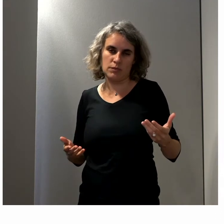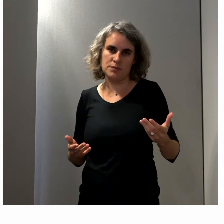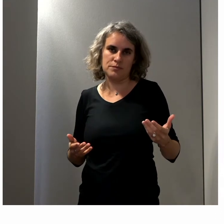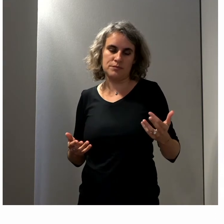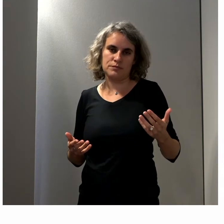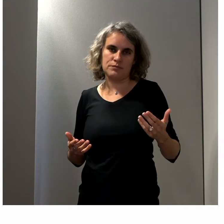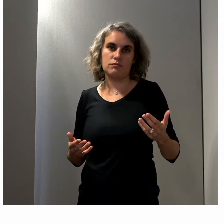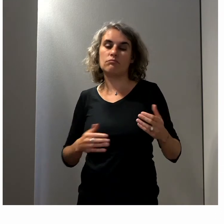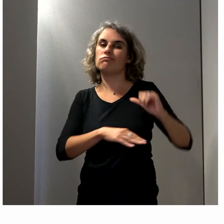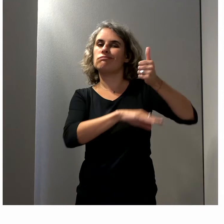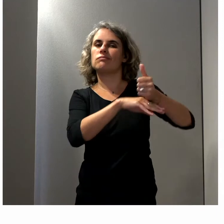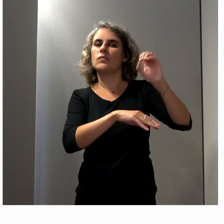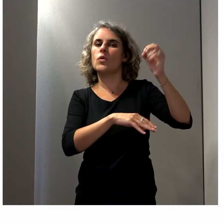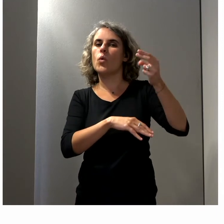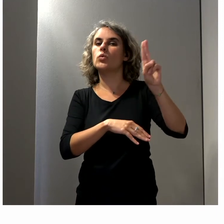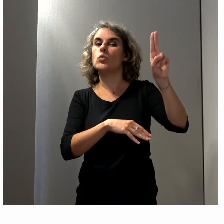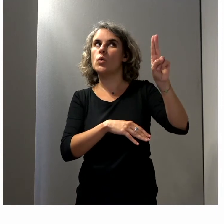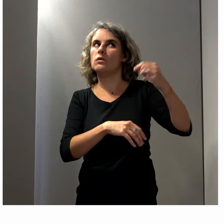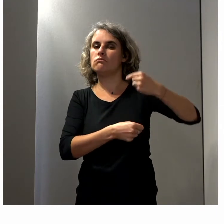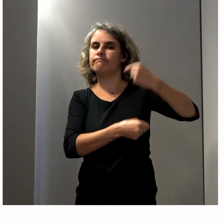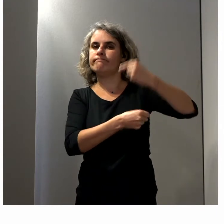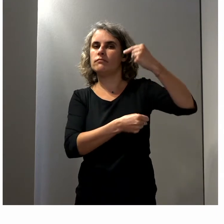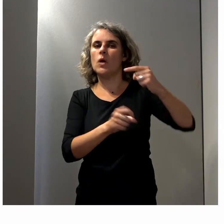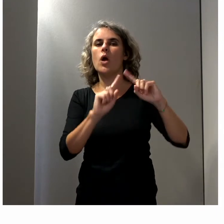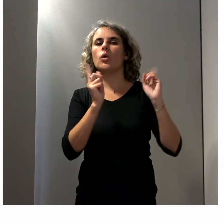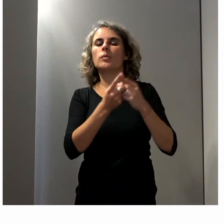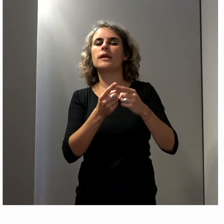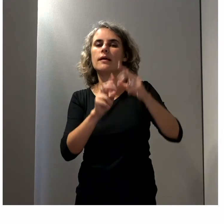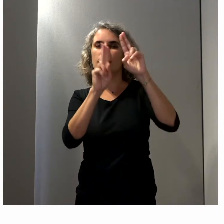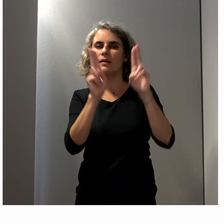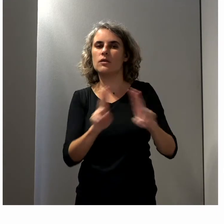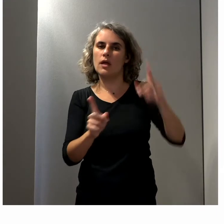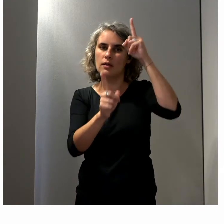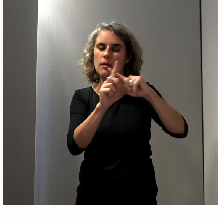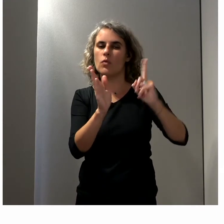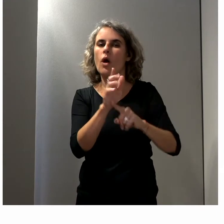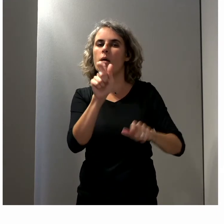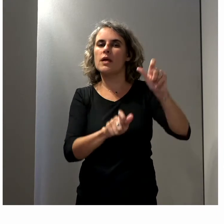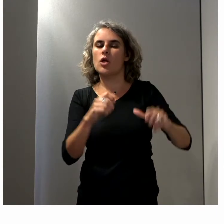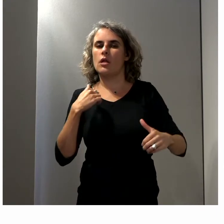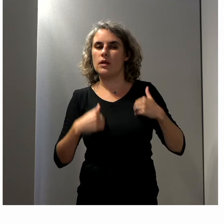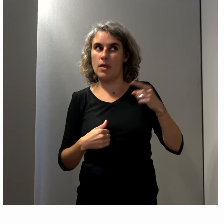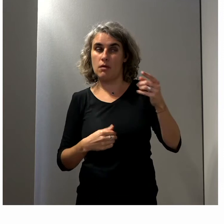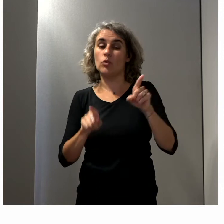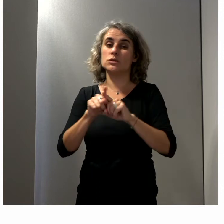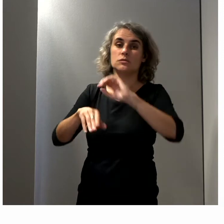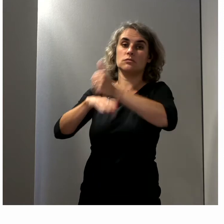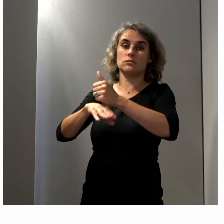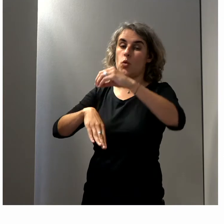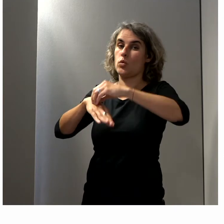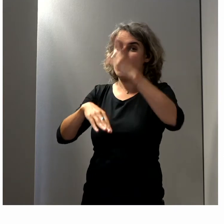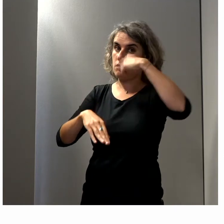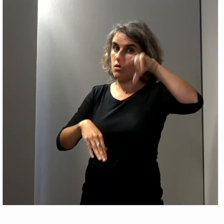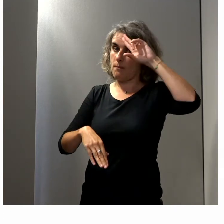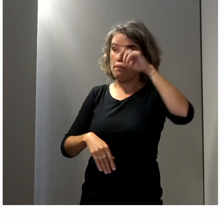les Nations Unies, le Comité international relatif aux droits des personnes handicapées ou par le Conseil de l'Europe qui